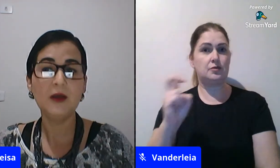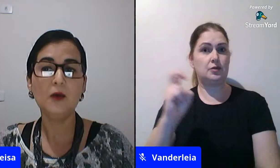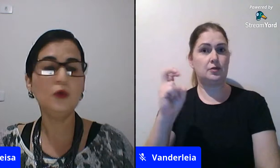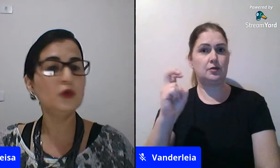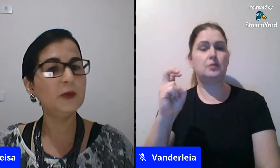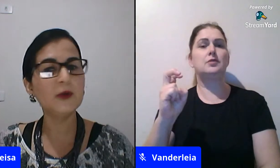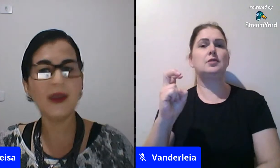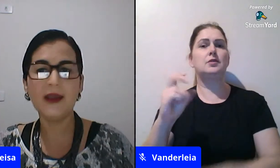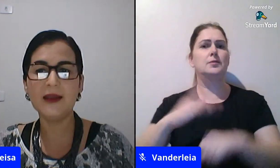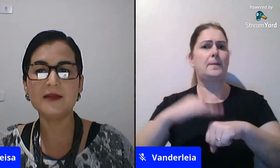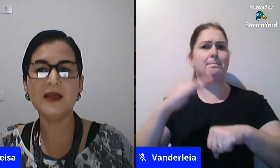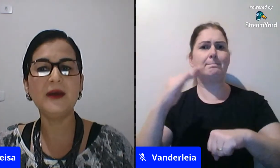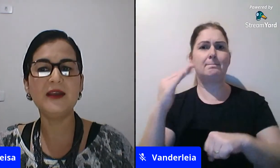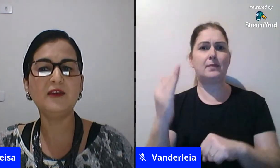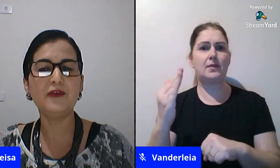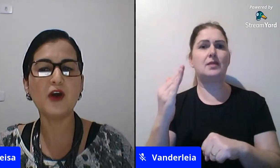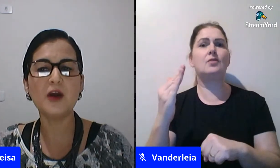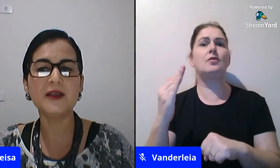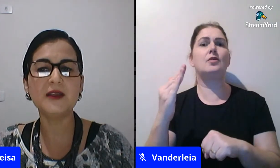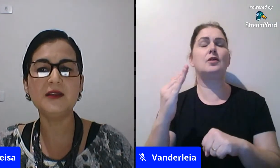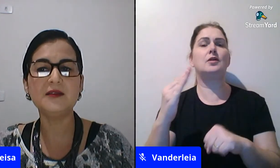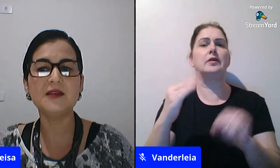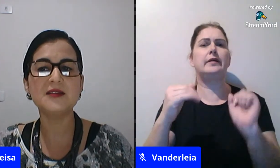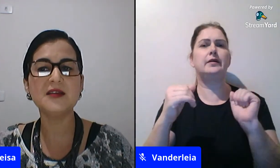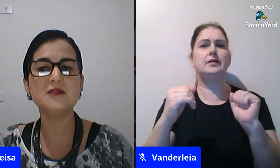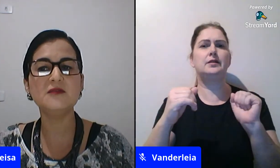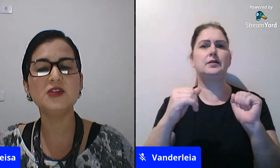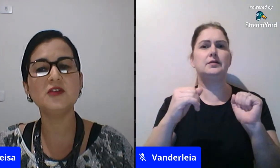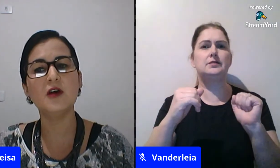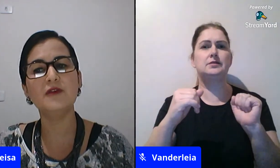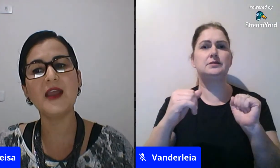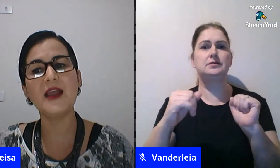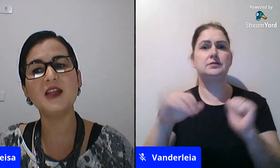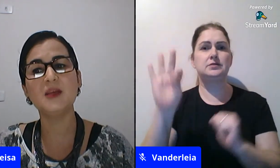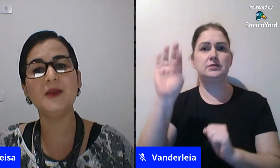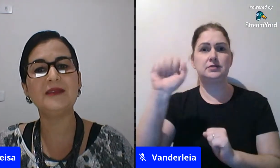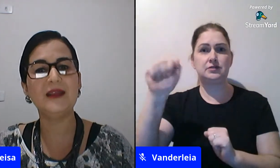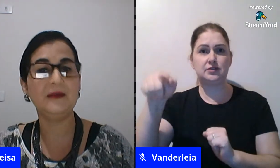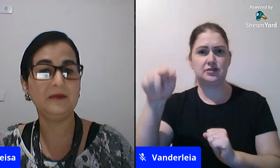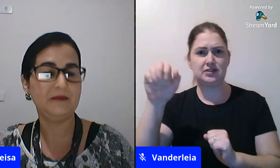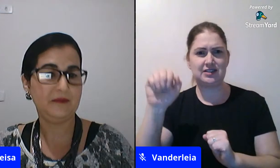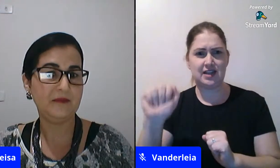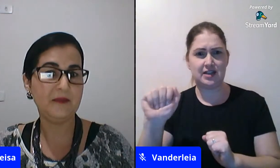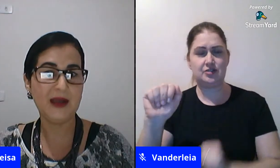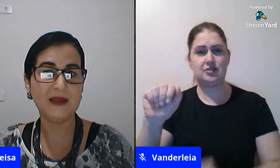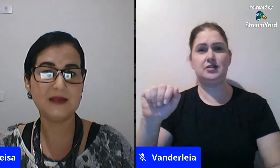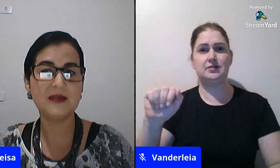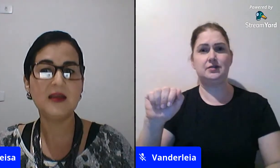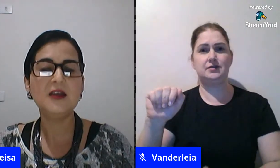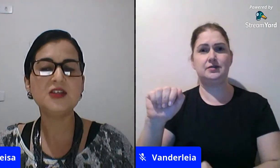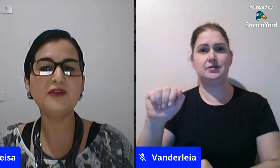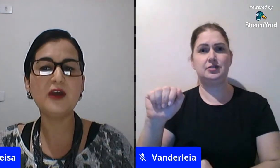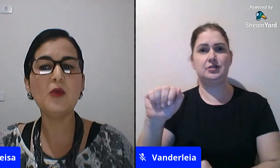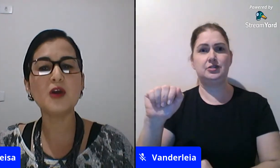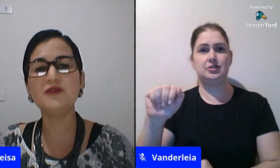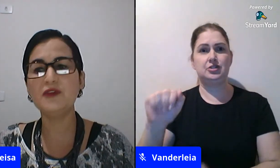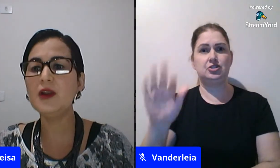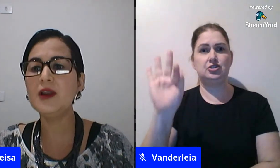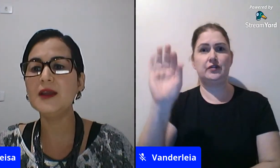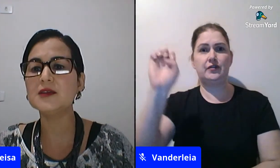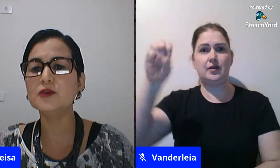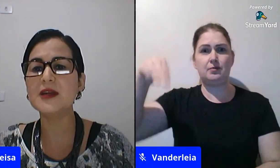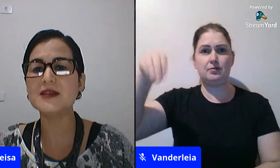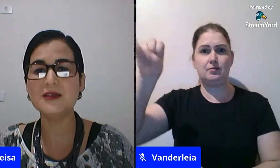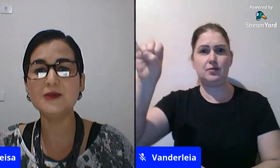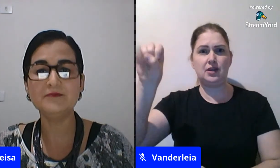o grupo gay da Bahia informa que 329 LGBT+, tiveram morte